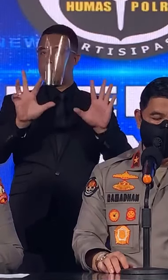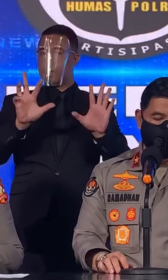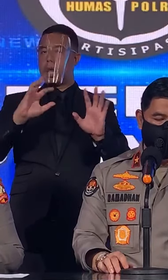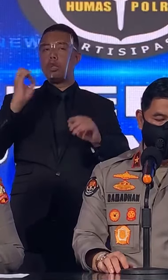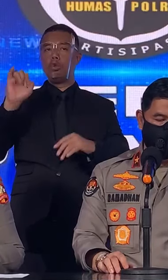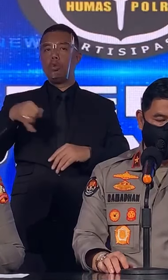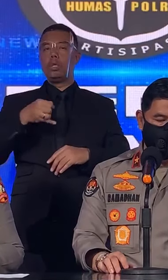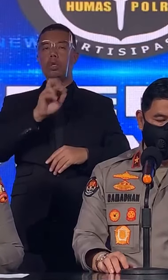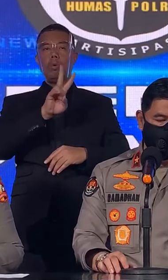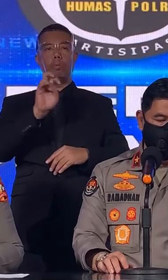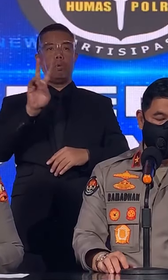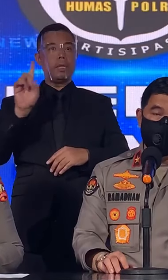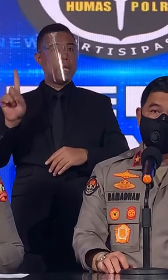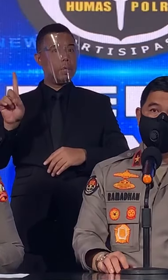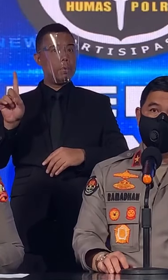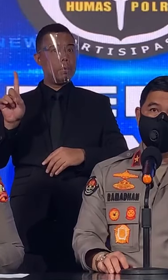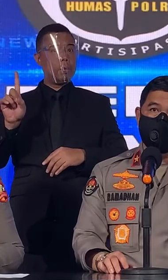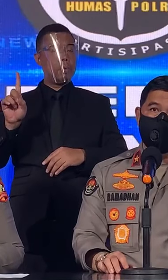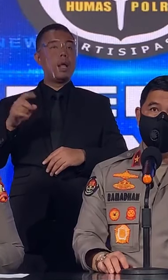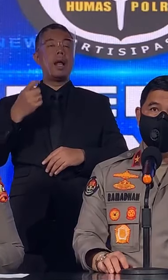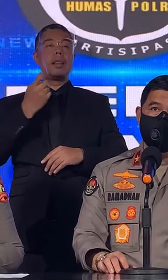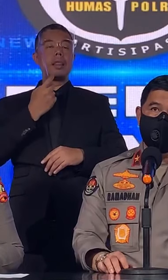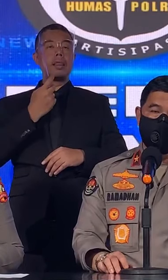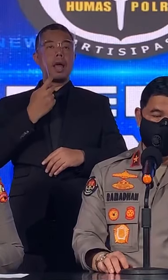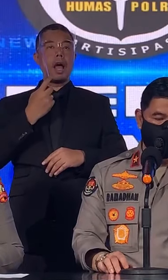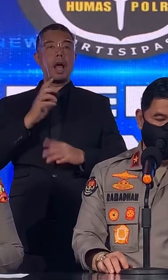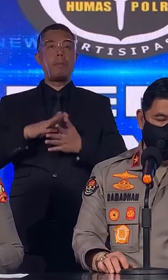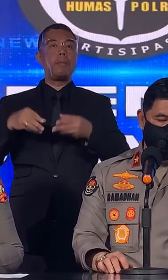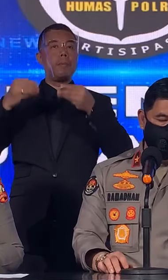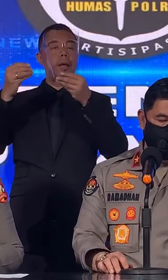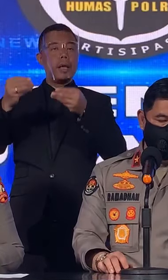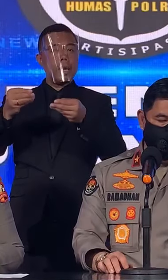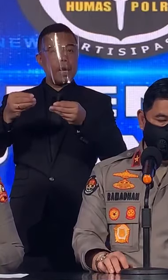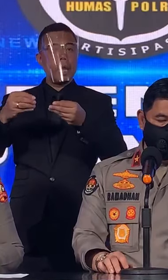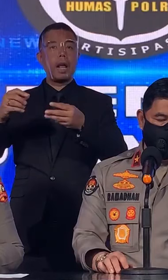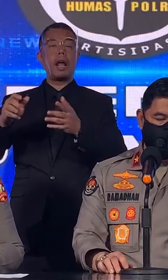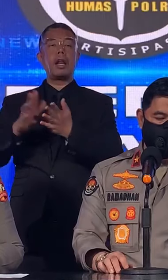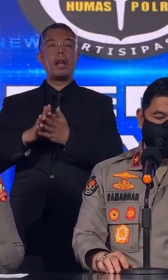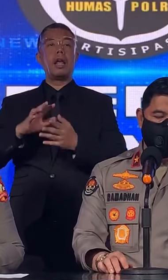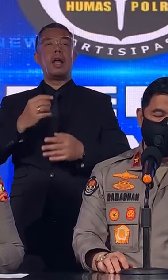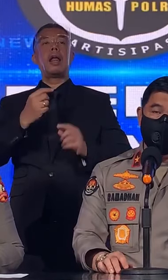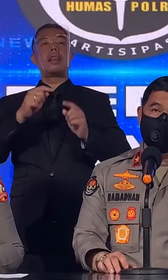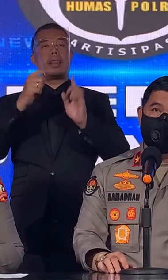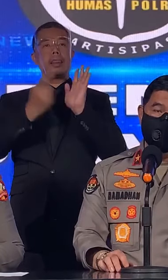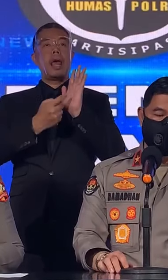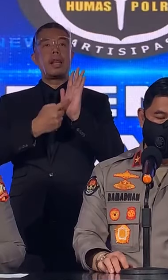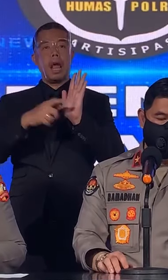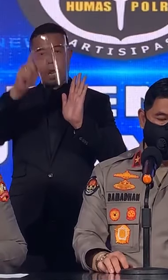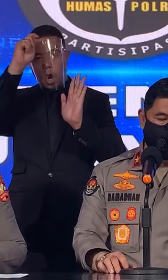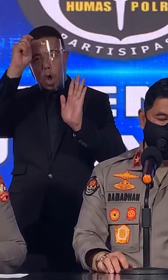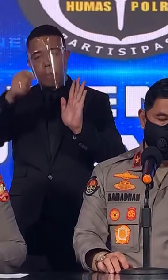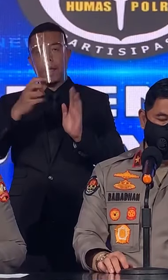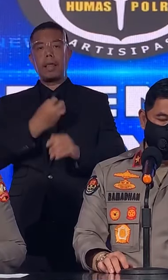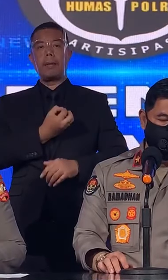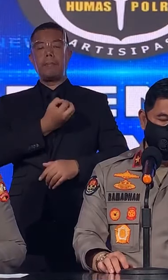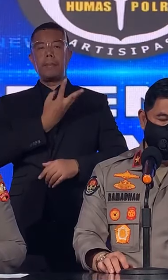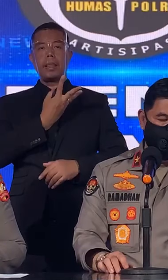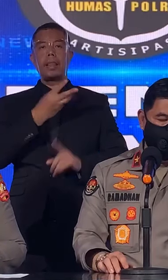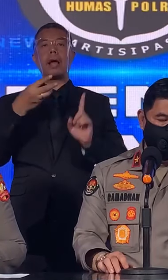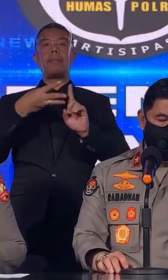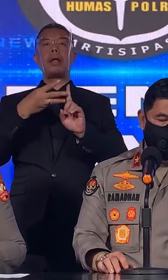Juli 2021 tentang penganugerahan Tanda Kehormatan Bintang